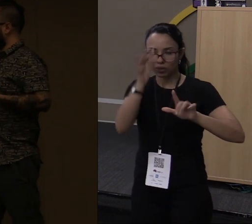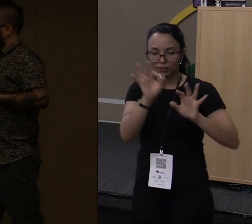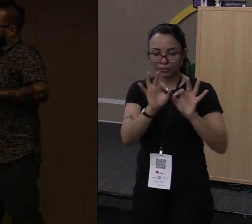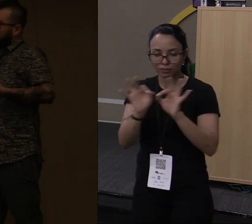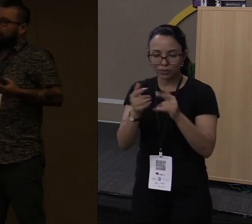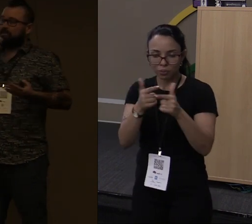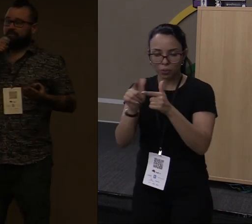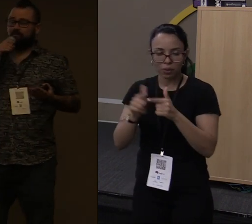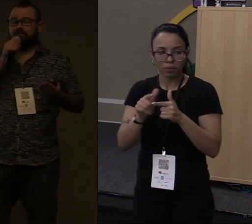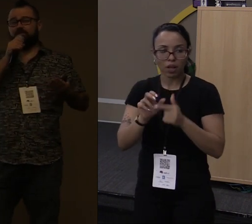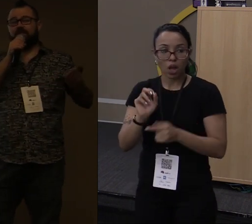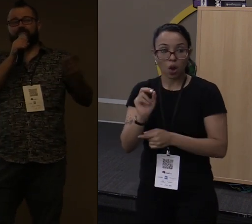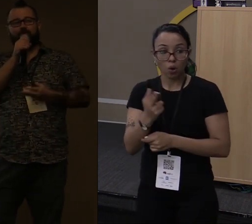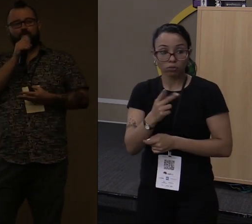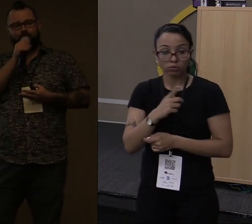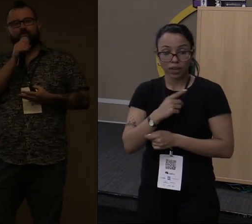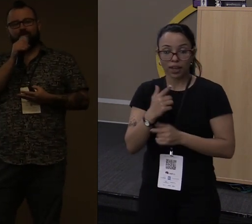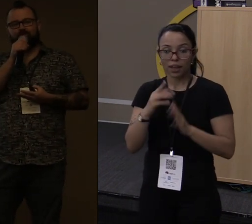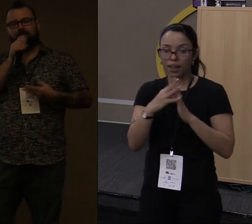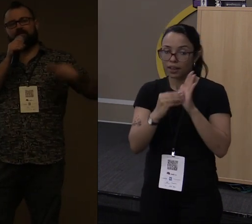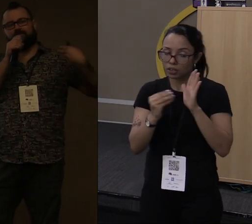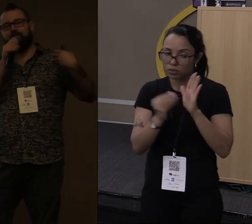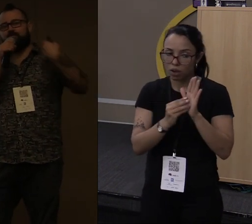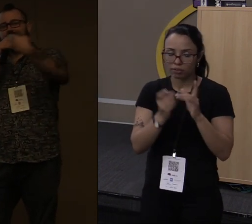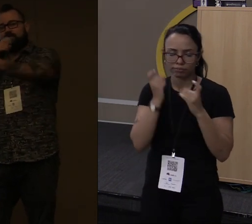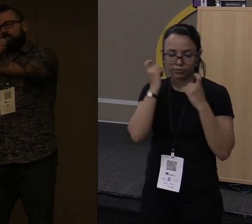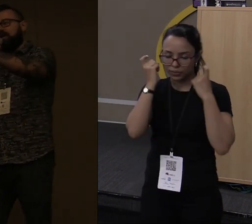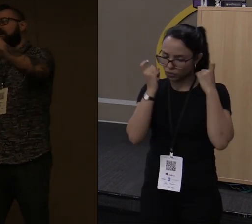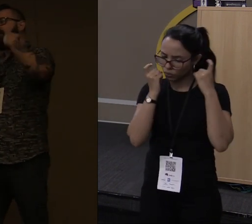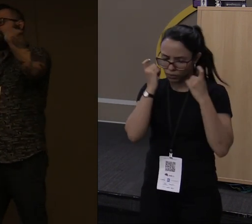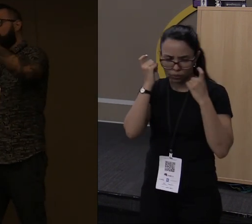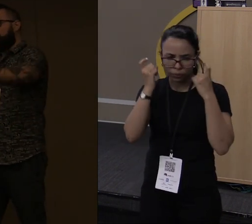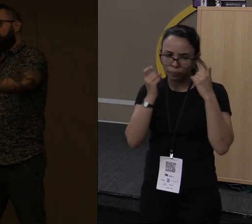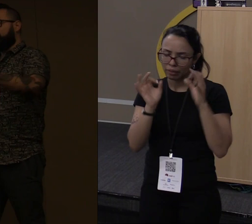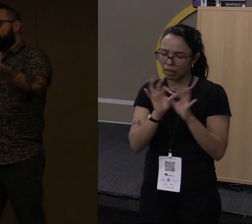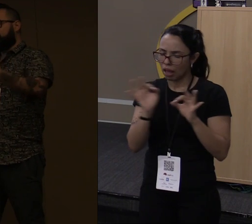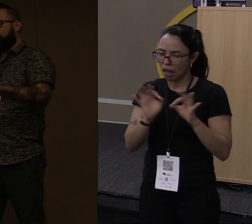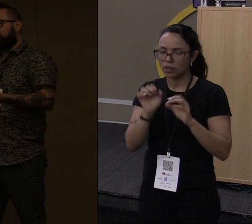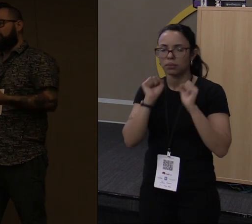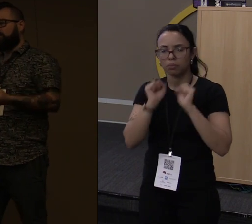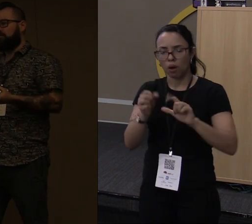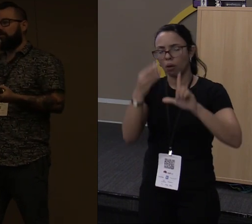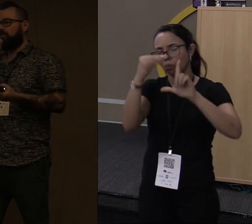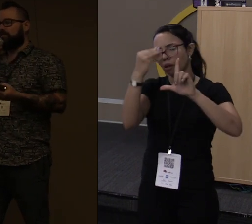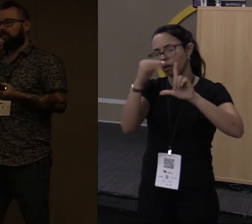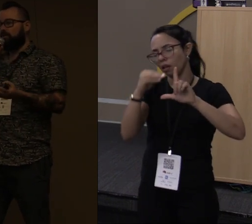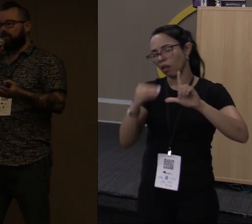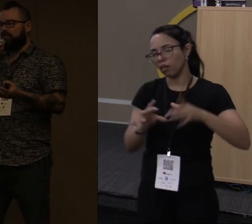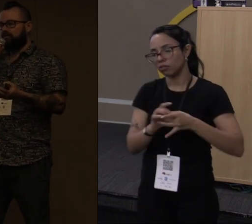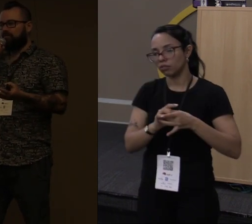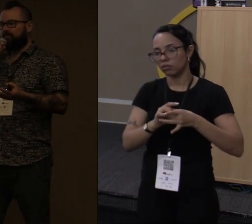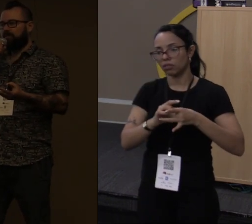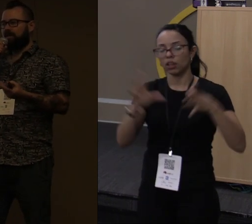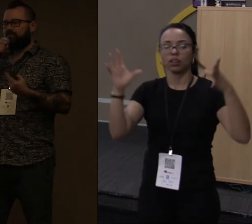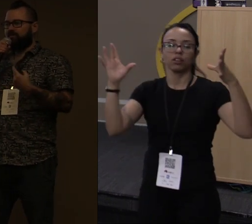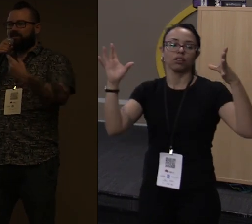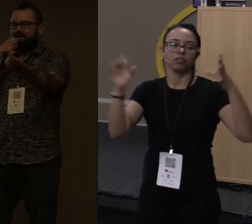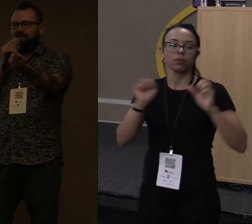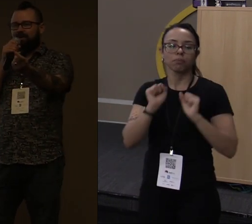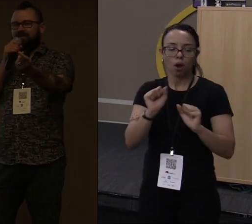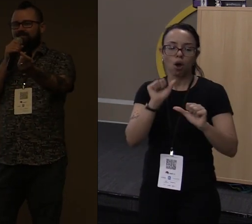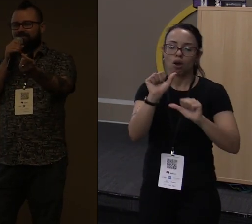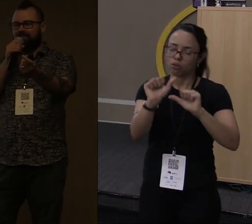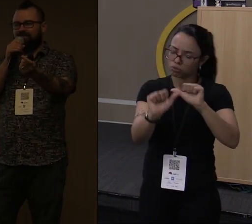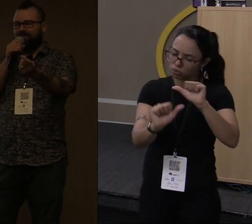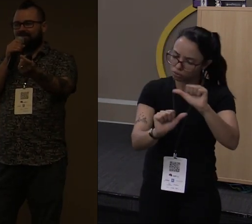tipo, tem linguagens, inclusive, que nem se preocupam com isso, elas deixam você colocar como parâmetro de função um valor imutável. E aí você